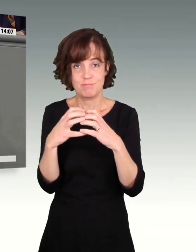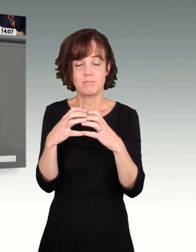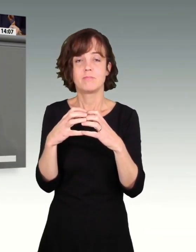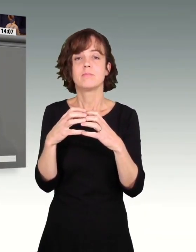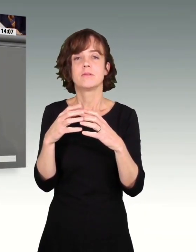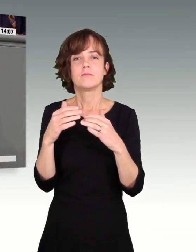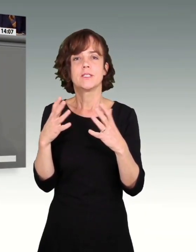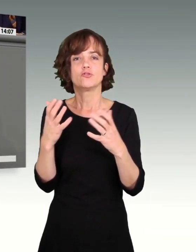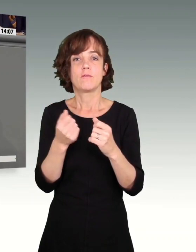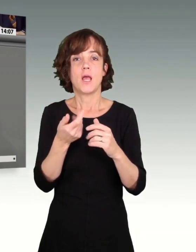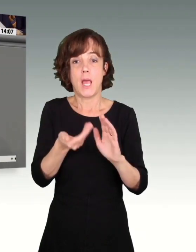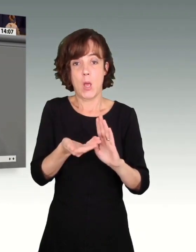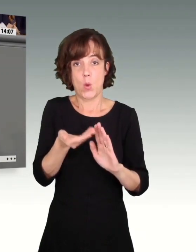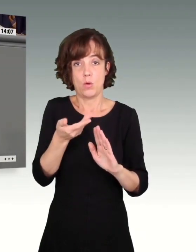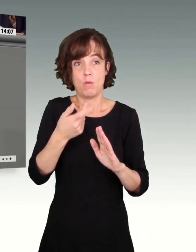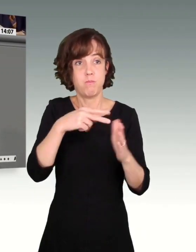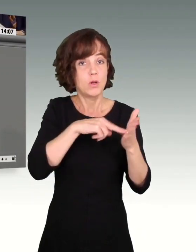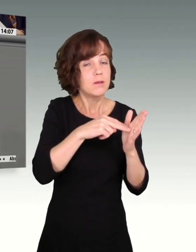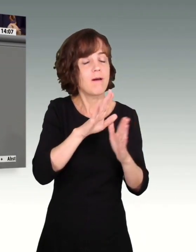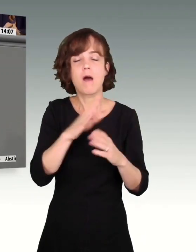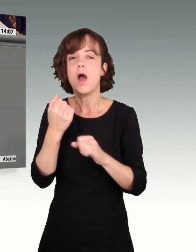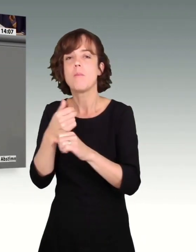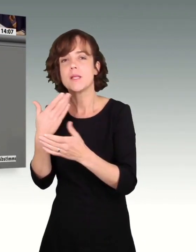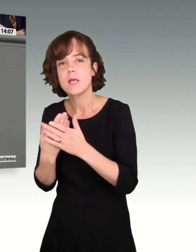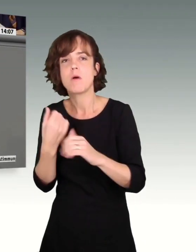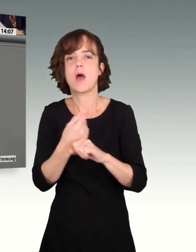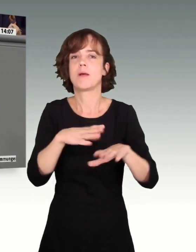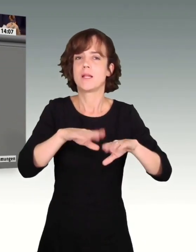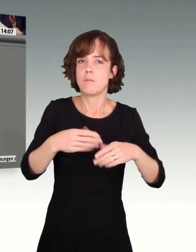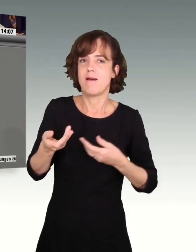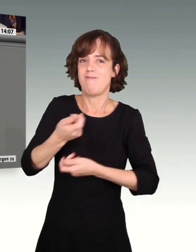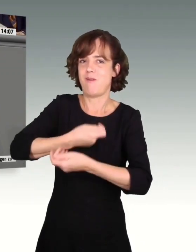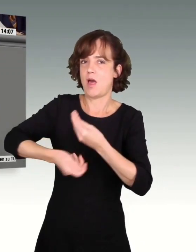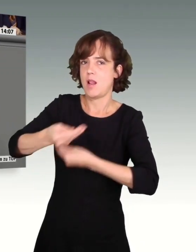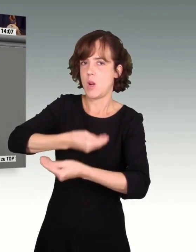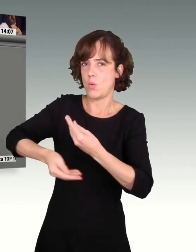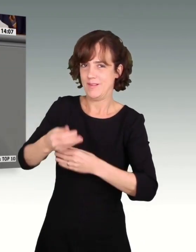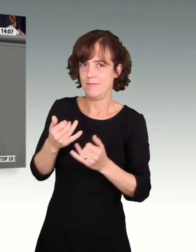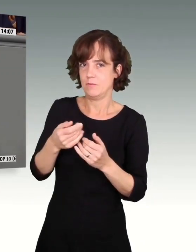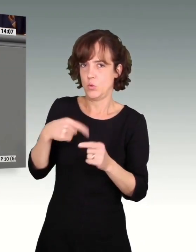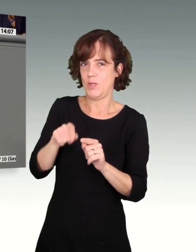Erhöhungen nicht durch die Politik, sondern durch Verhandlungen zwischen Arbeitgebern und Arbeitnehmern zustande kommen.